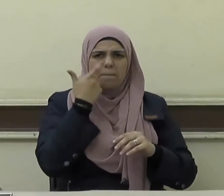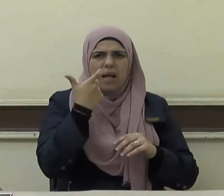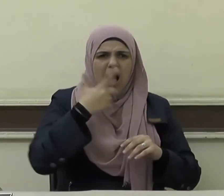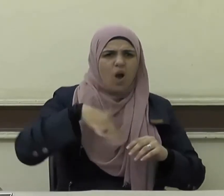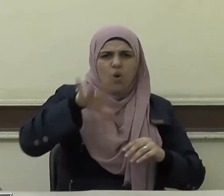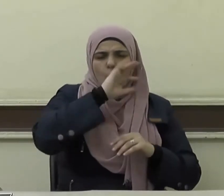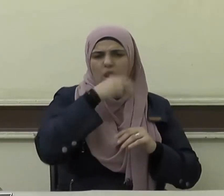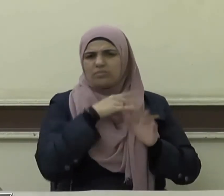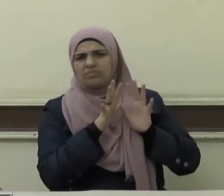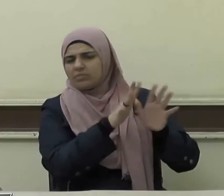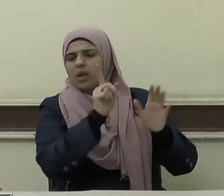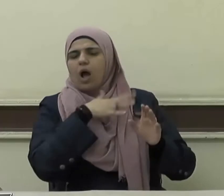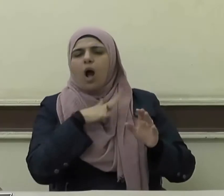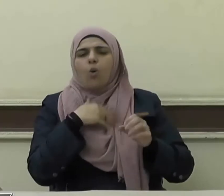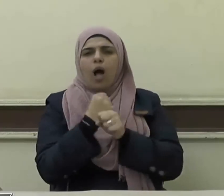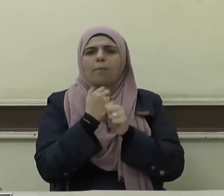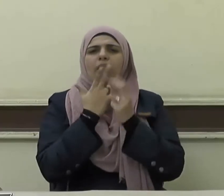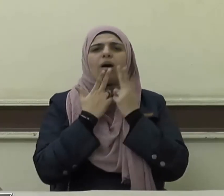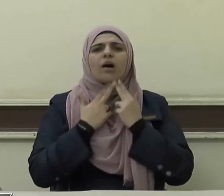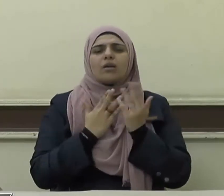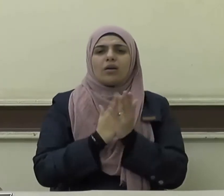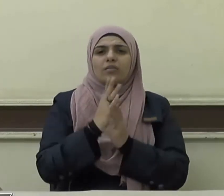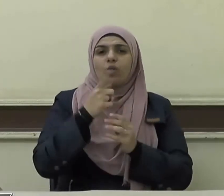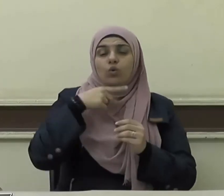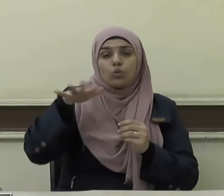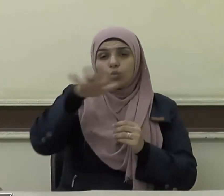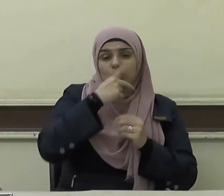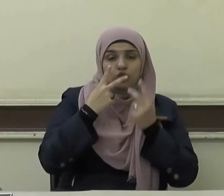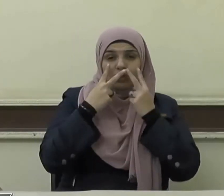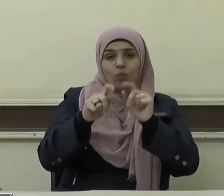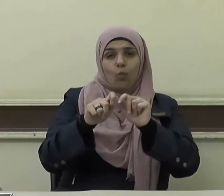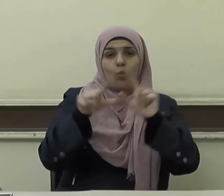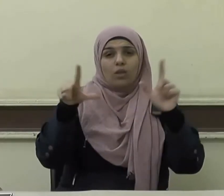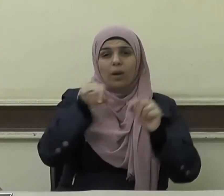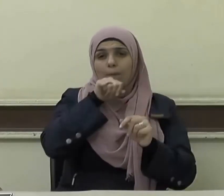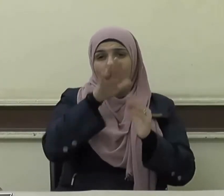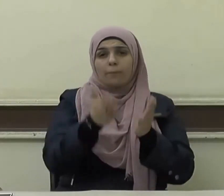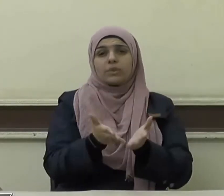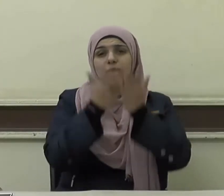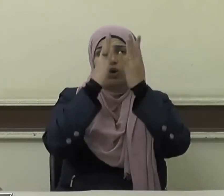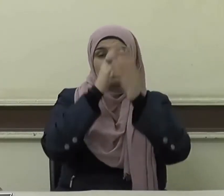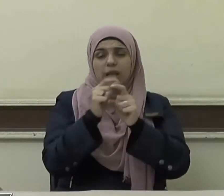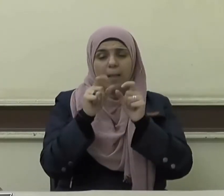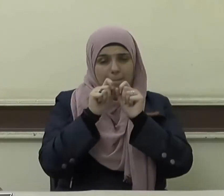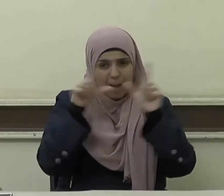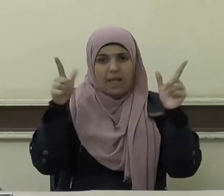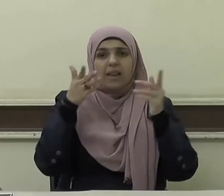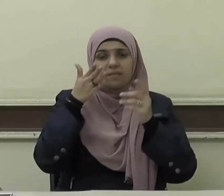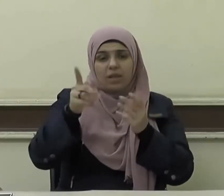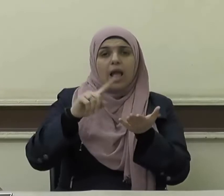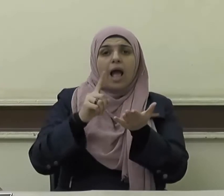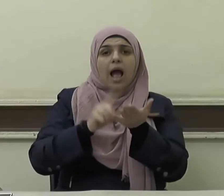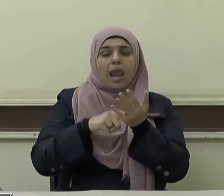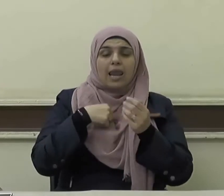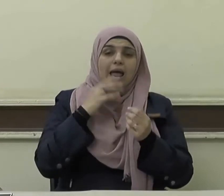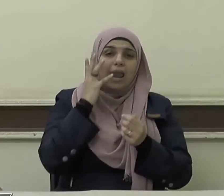ويعصم من التقصير ولقد بيّن النبي صلى الله عليه وسلم أن